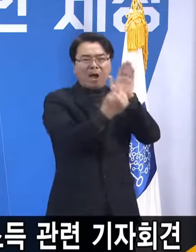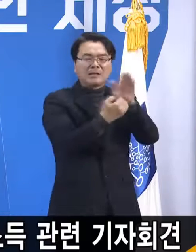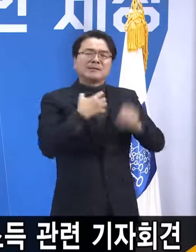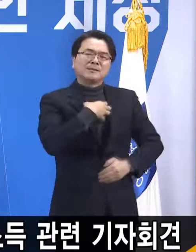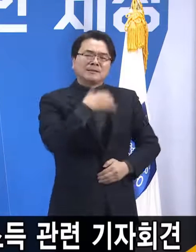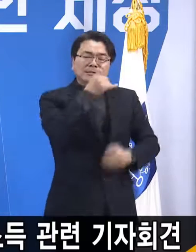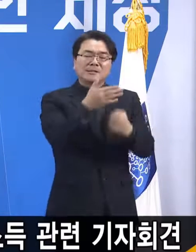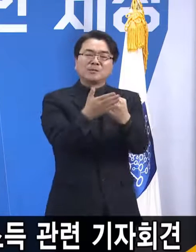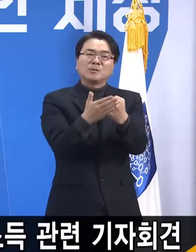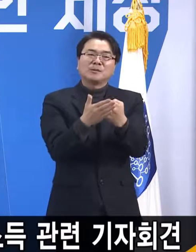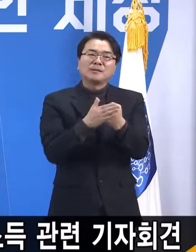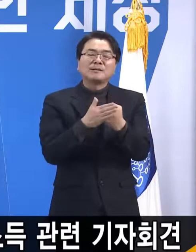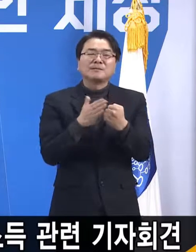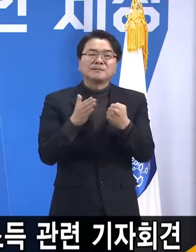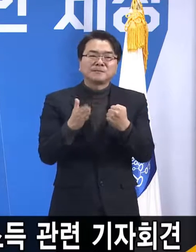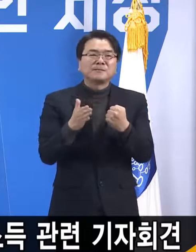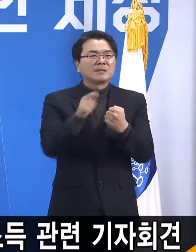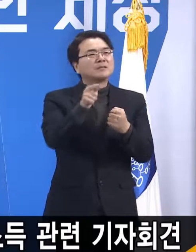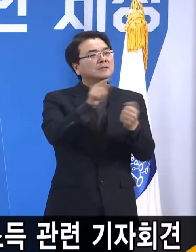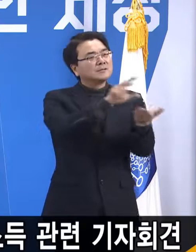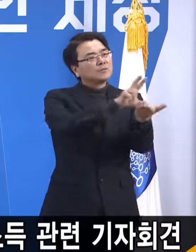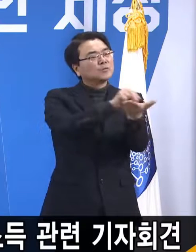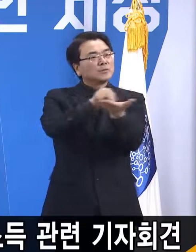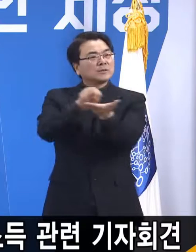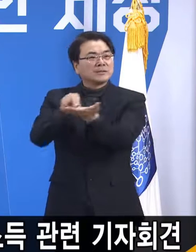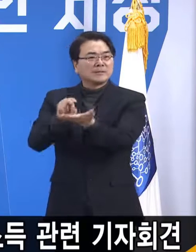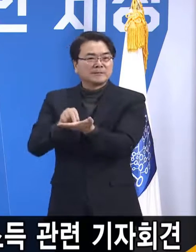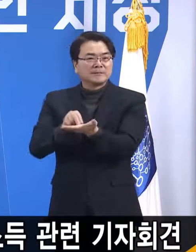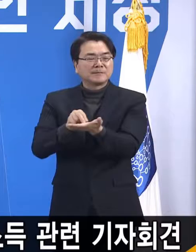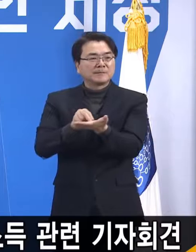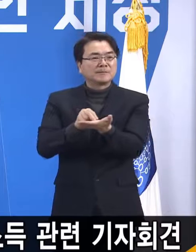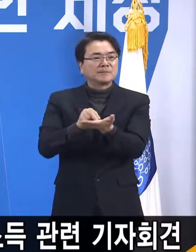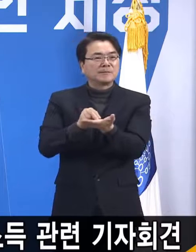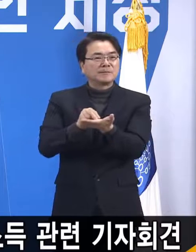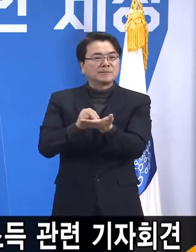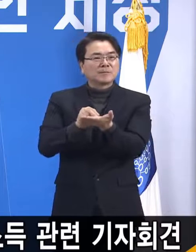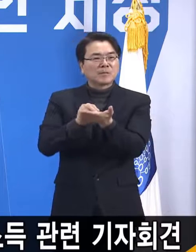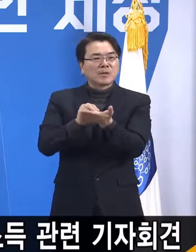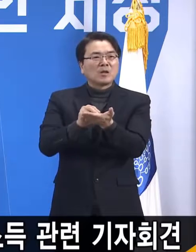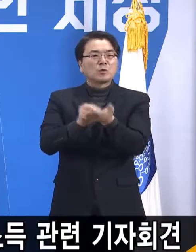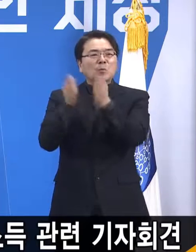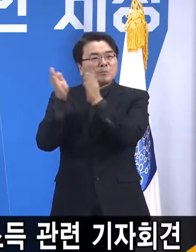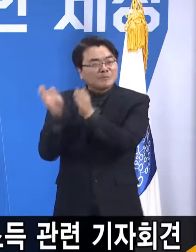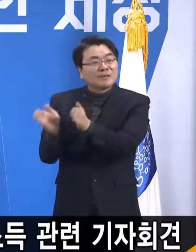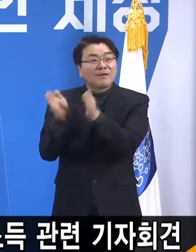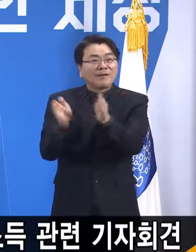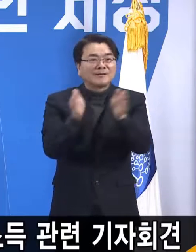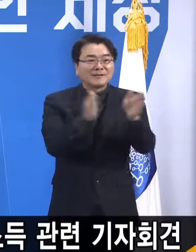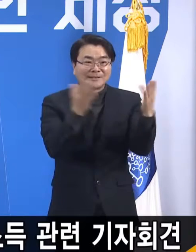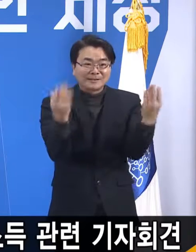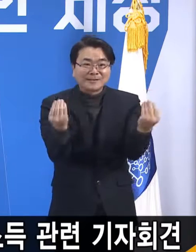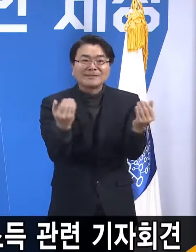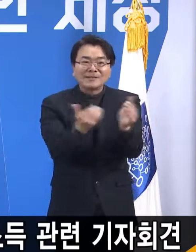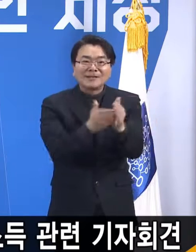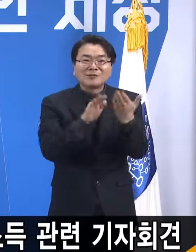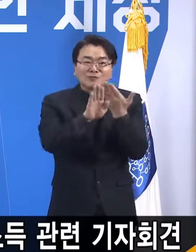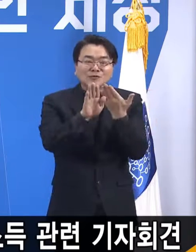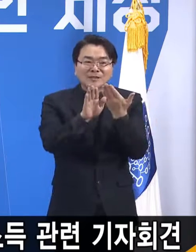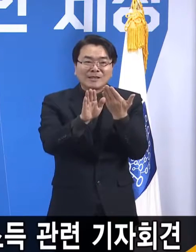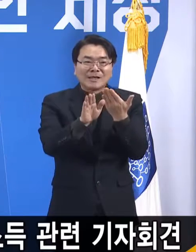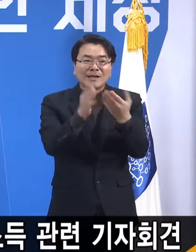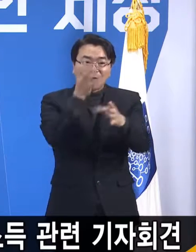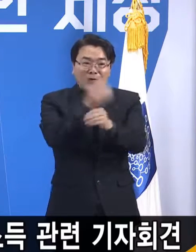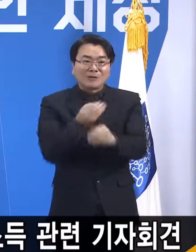고려해서 그런 문제들이 다 정리된 후에 저희가 지급 시기를